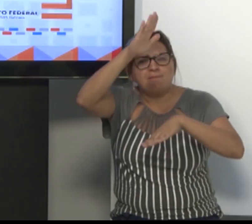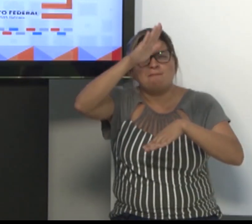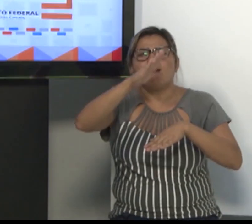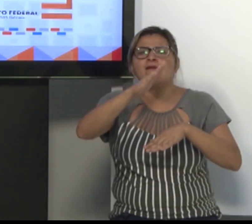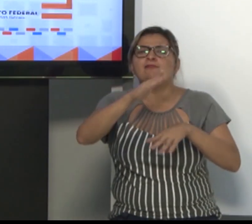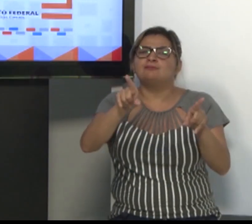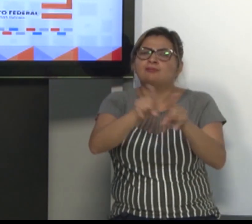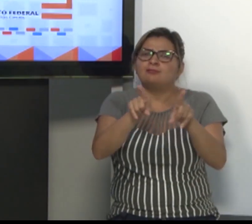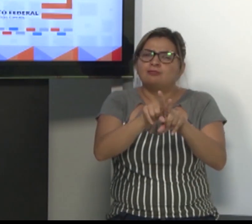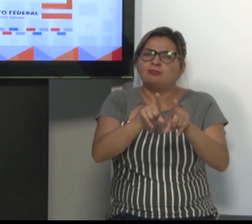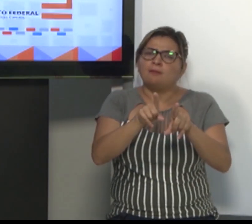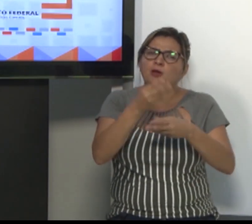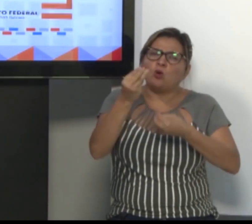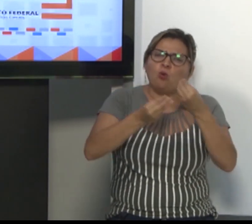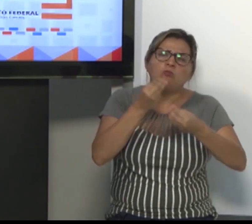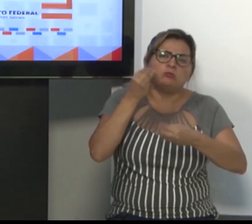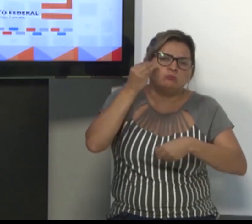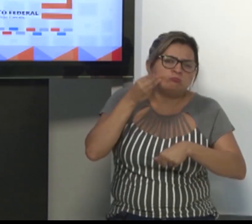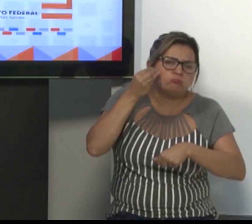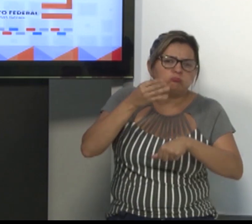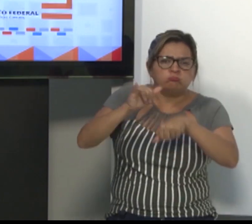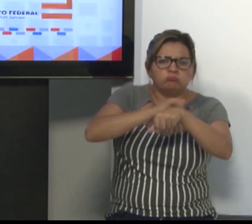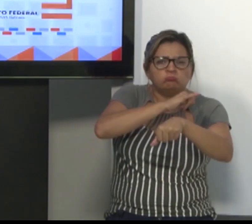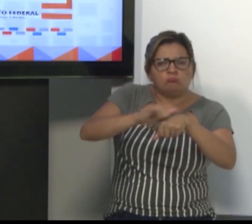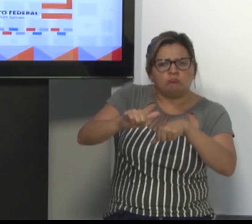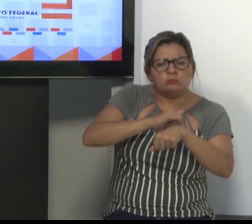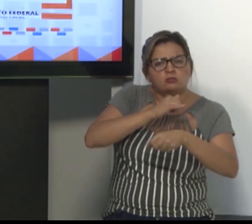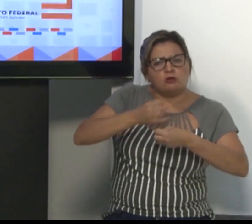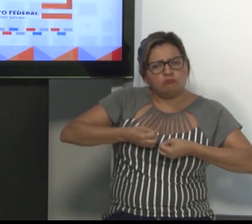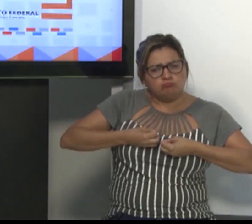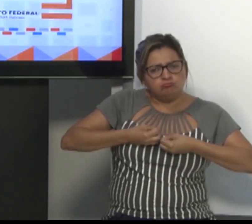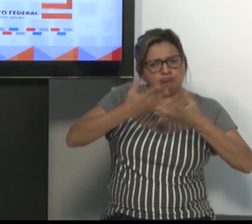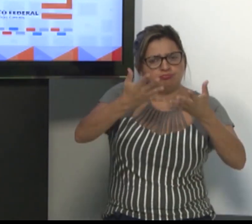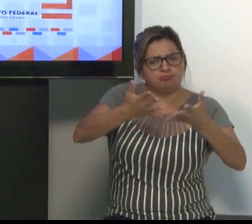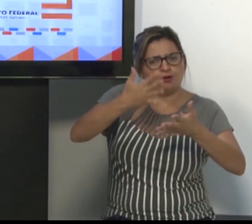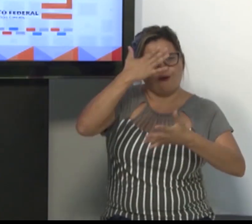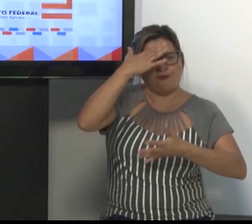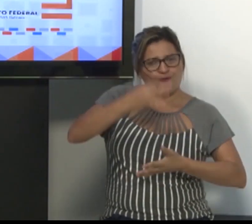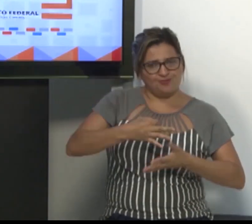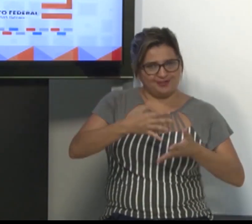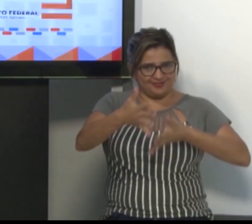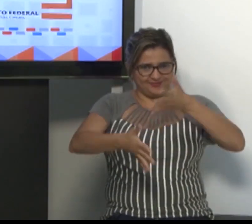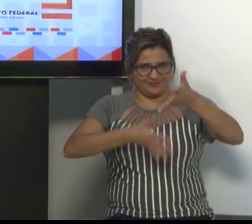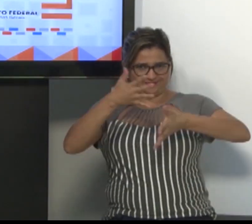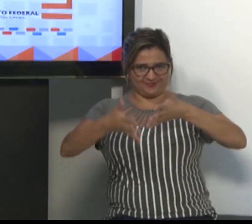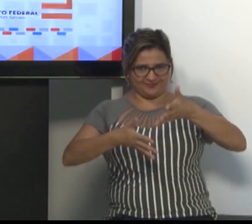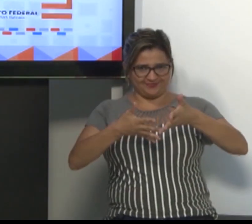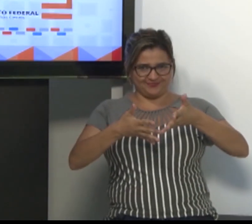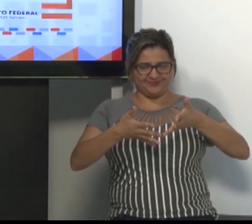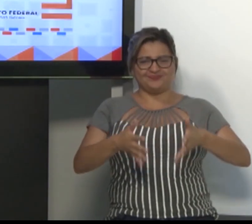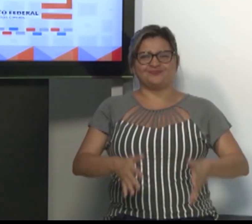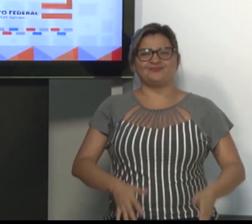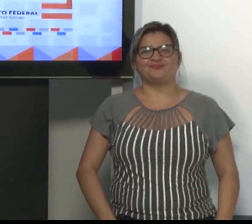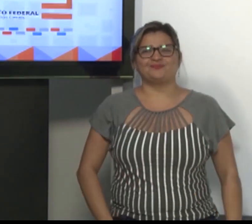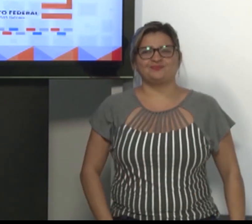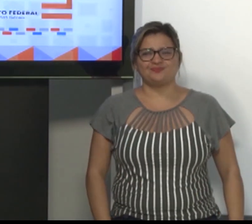aproveitar este momento de interação, para que o melhor conhecimento, estratégias, para que nós possamos